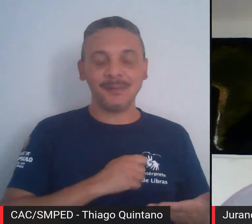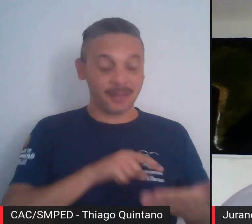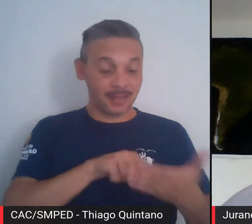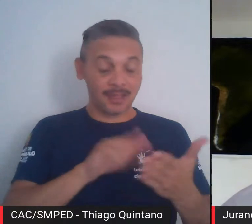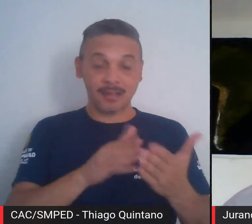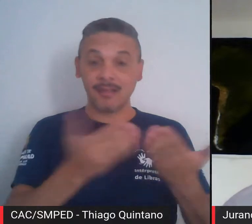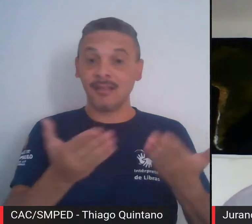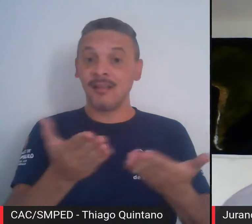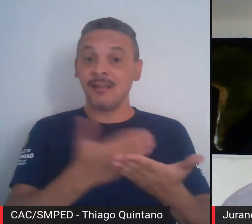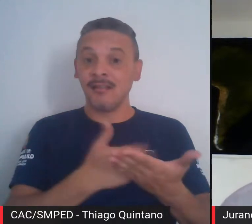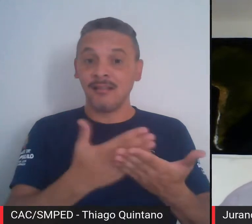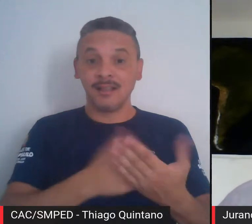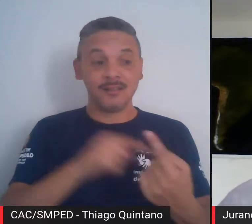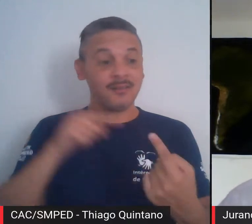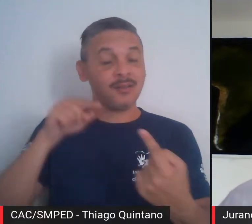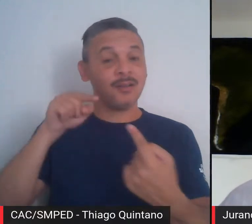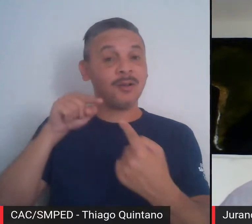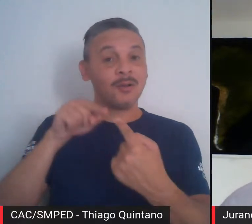bastante